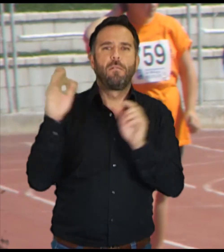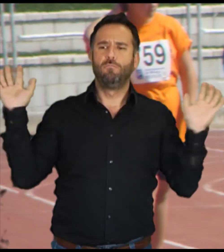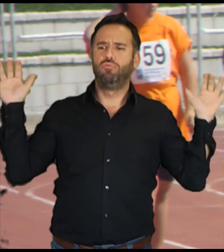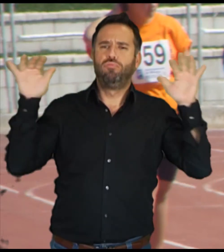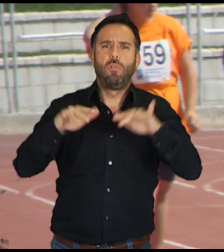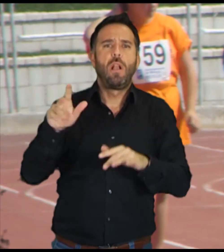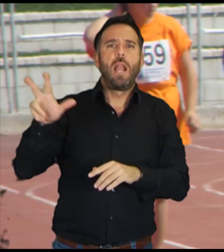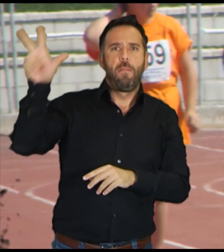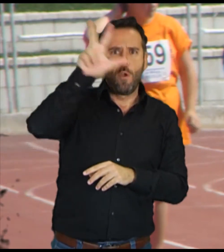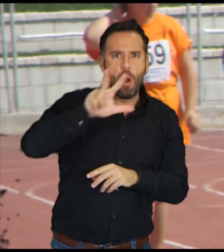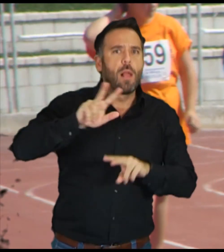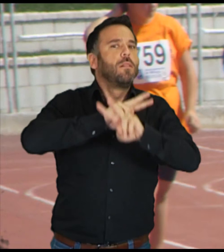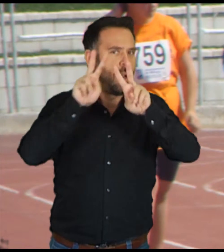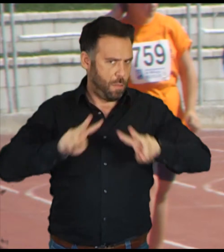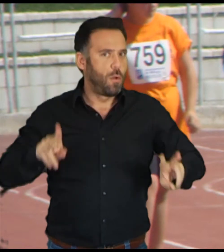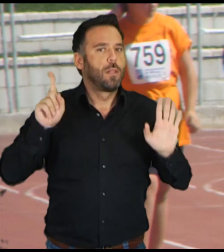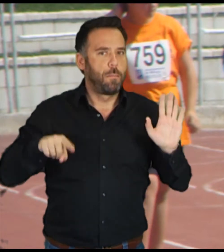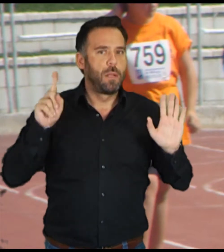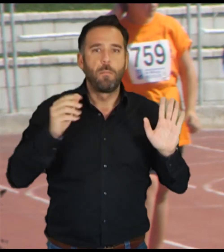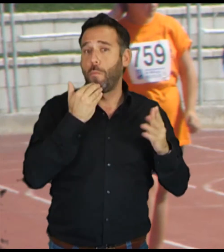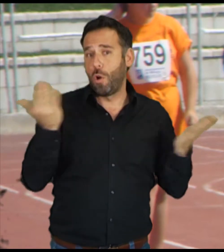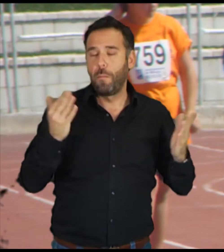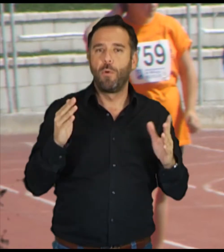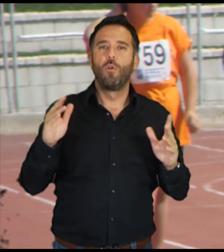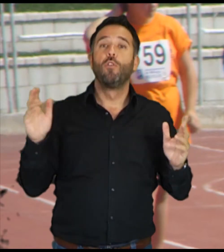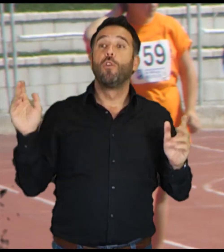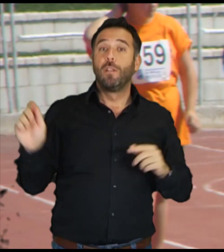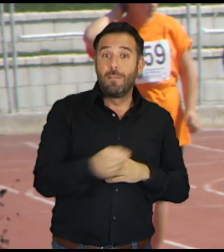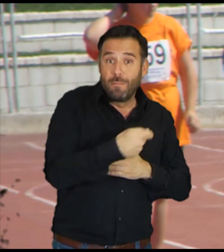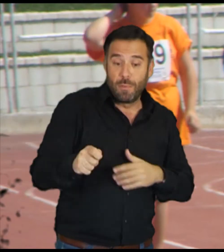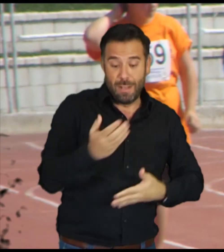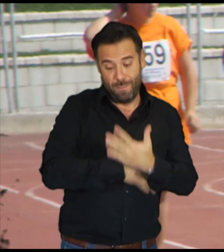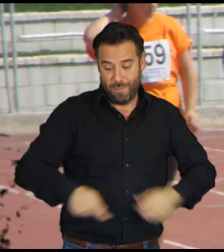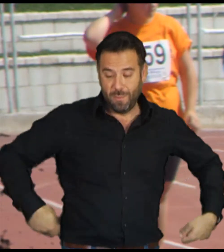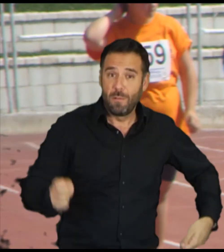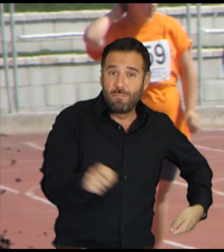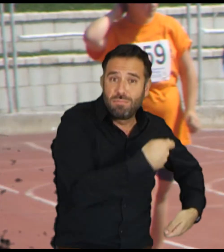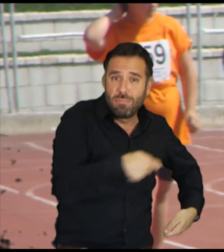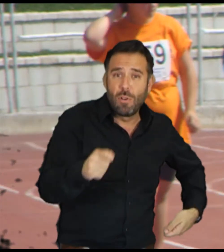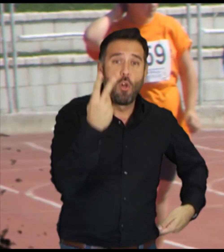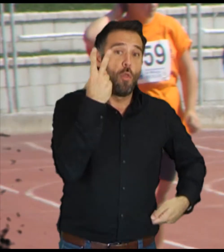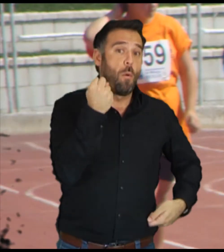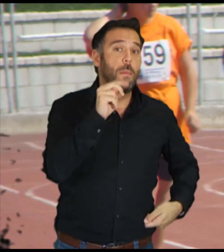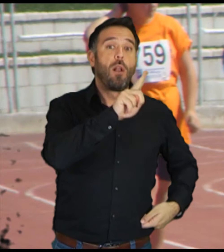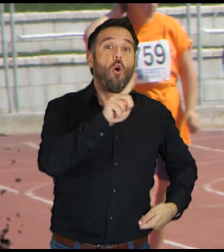internacional Como han sido El Open Nacional de Tenis en Silla de Ruedas Ciudad de Málaga 2011